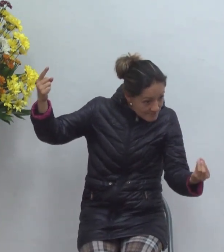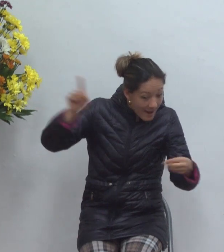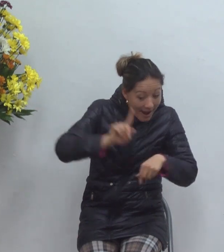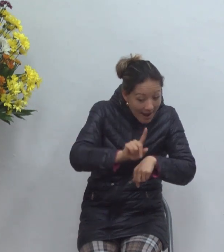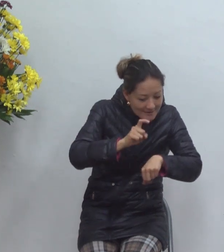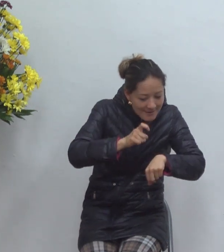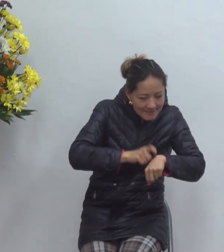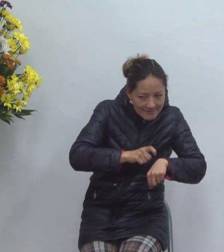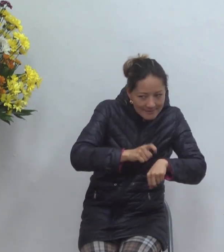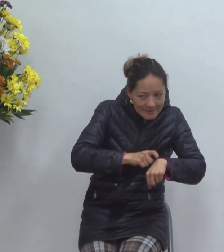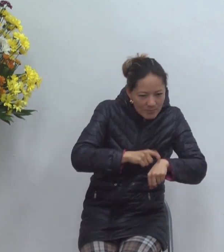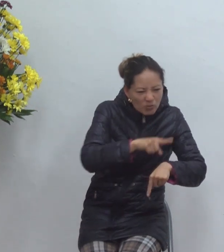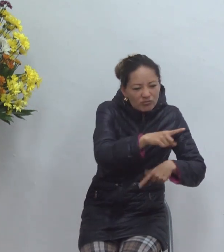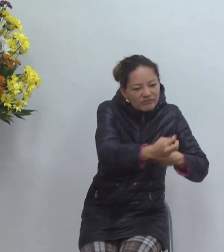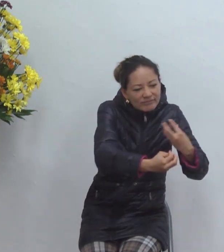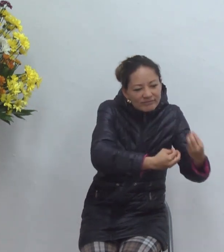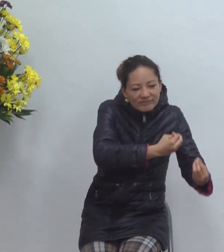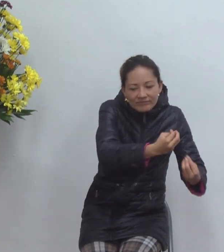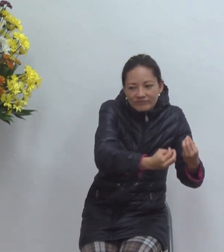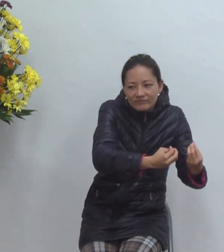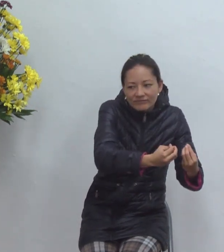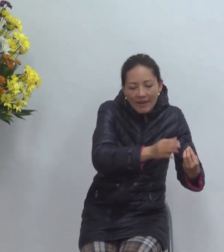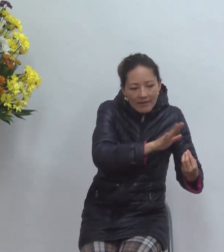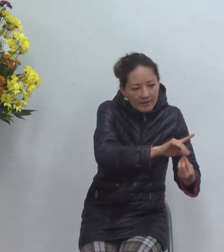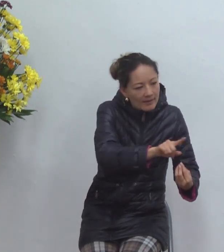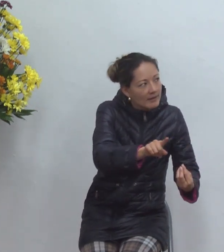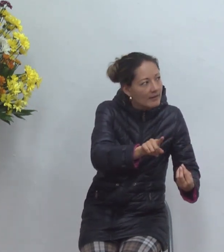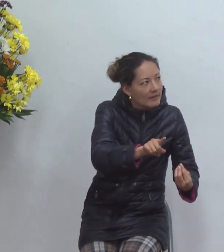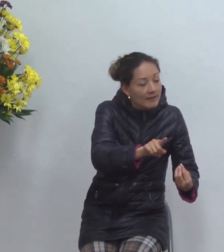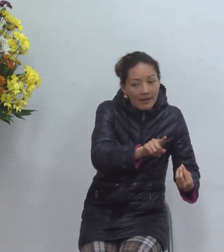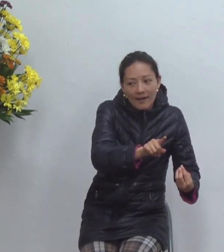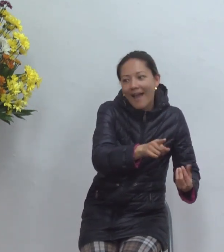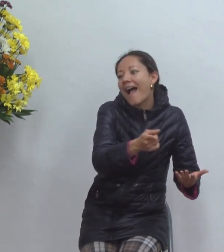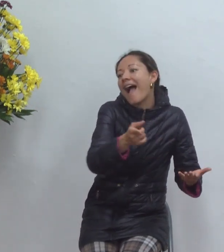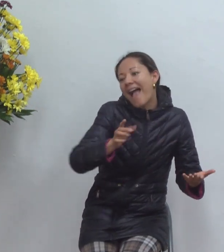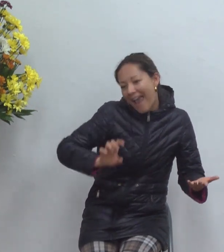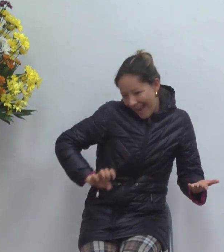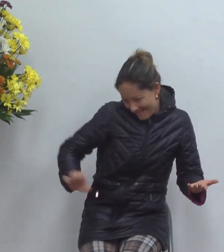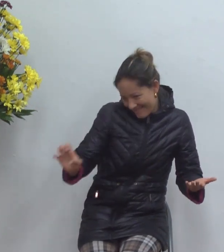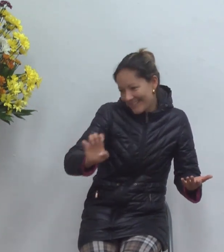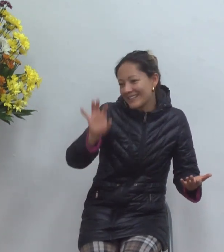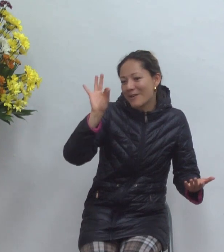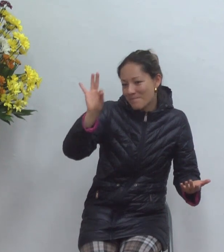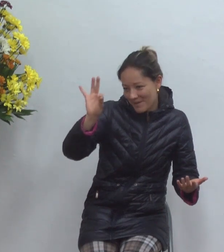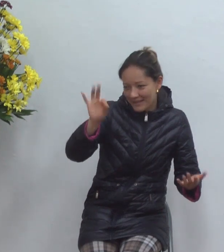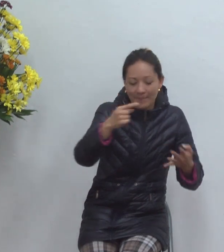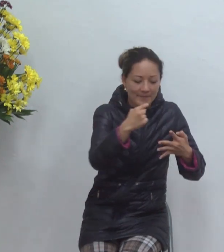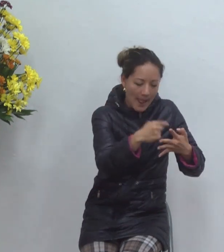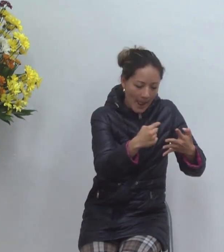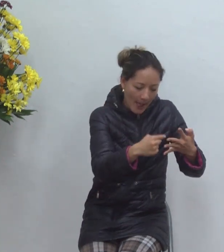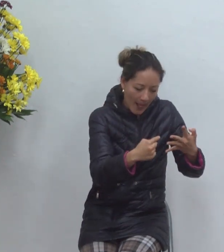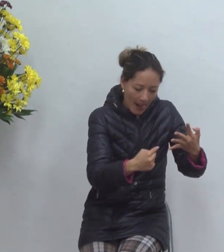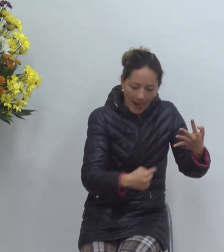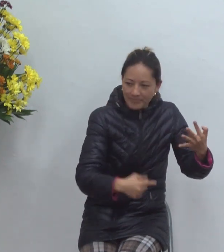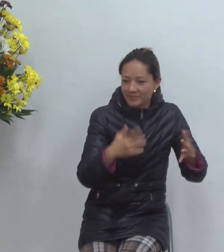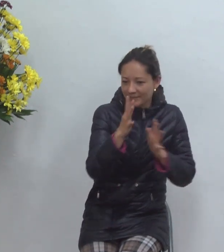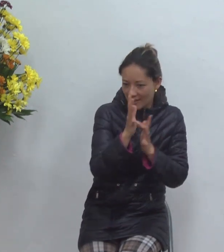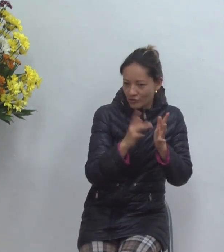desarrolla más en 14 15 16 mientras vuelvo ustedes hagan esto y comienza a darles unas indicaciones nosotros